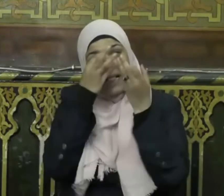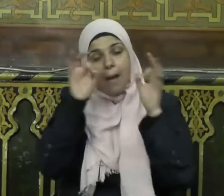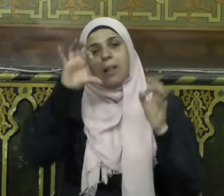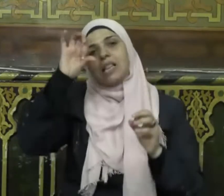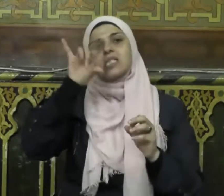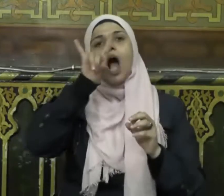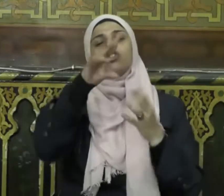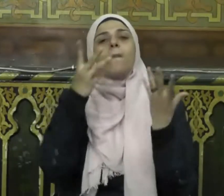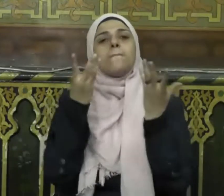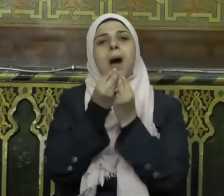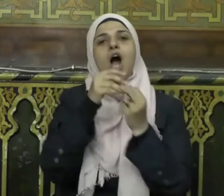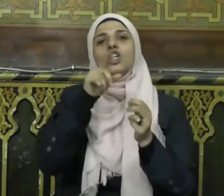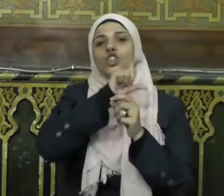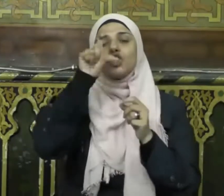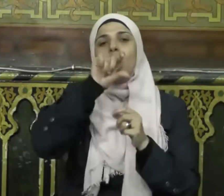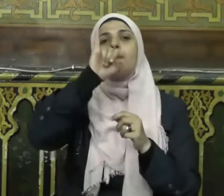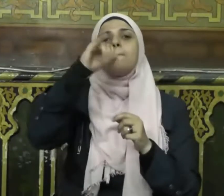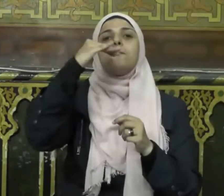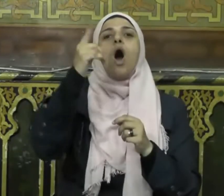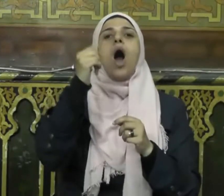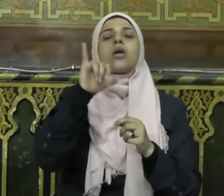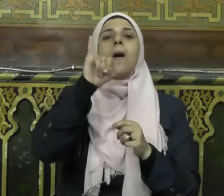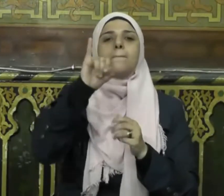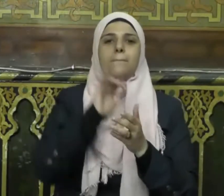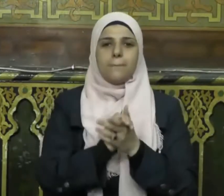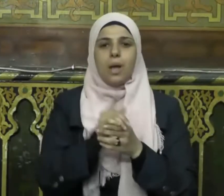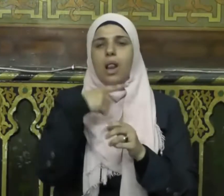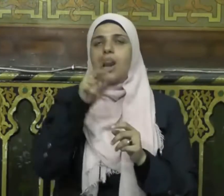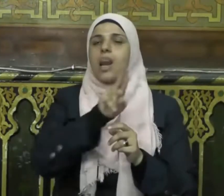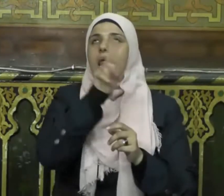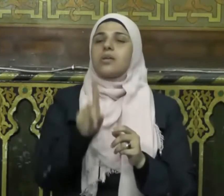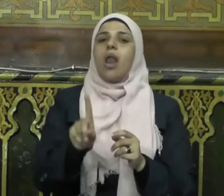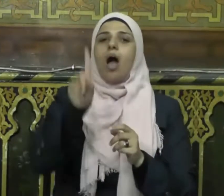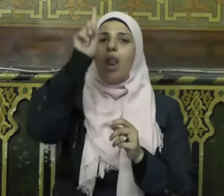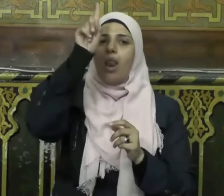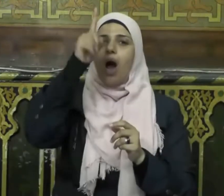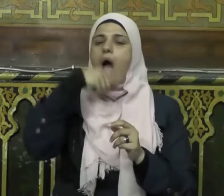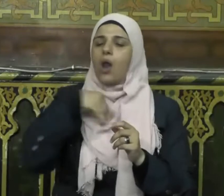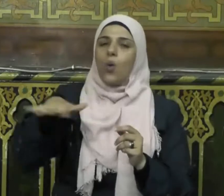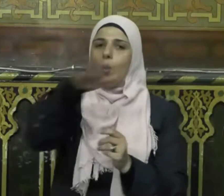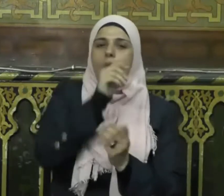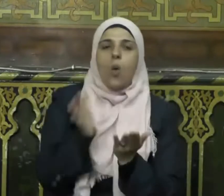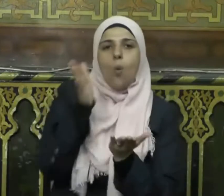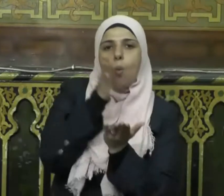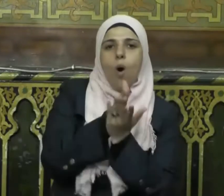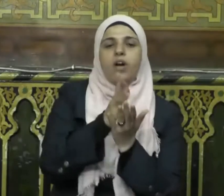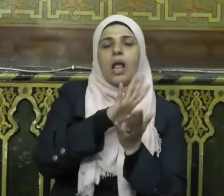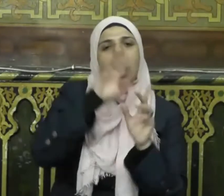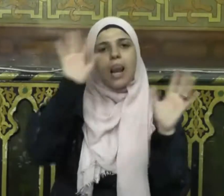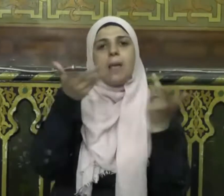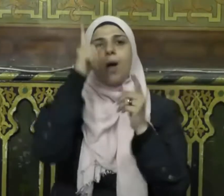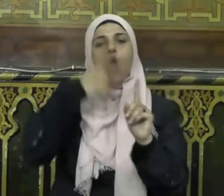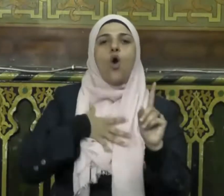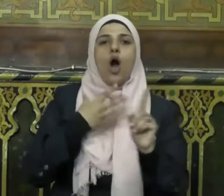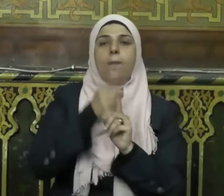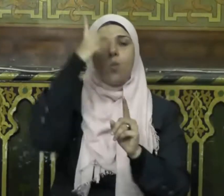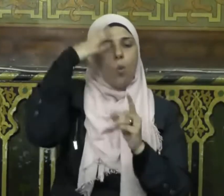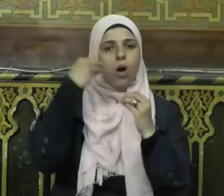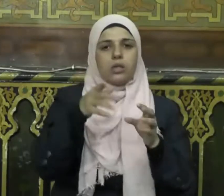التاسع والعاشر منه نسأل الله أن يوفقنا لما يحب ويرضى وأن يجعل العام